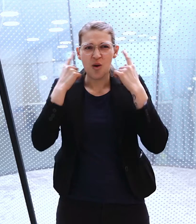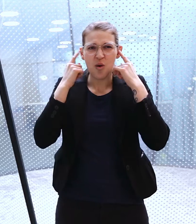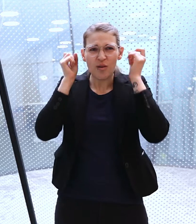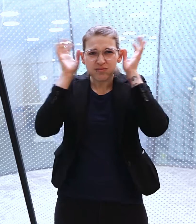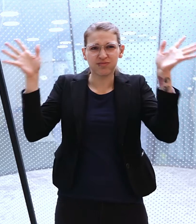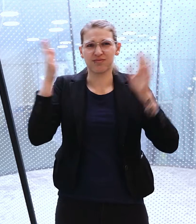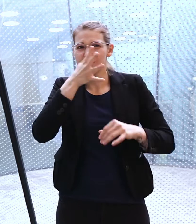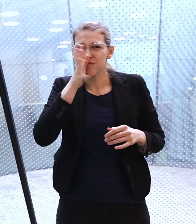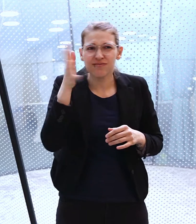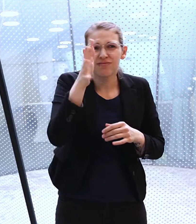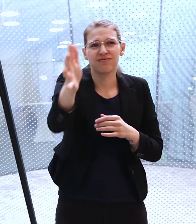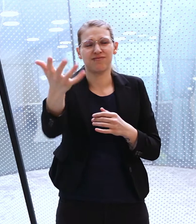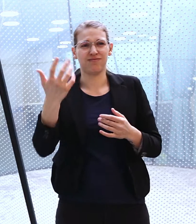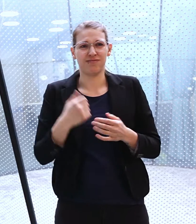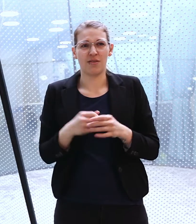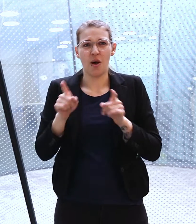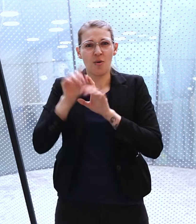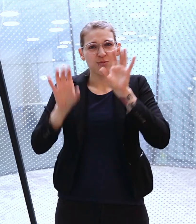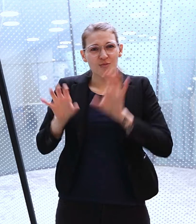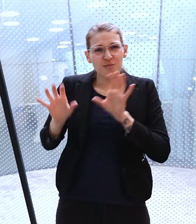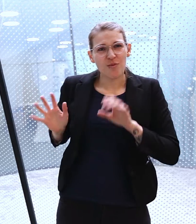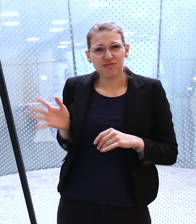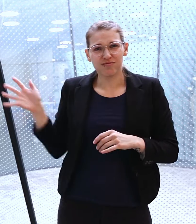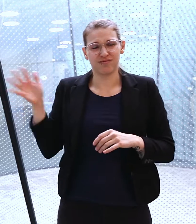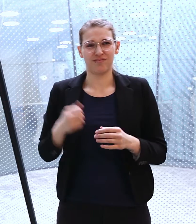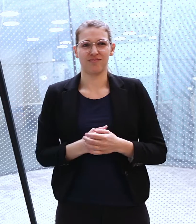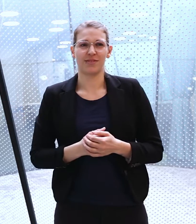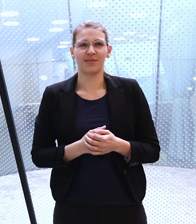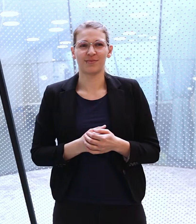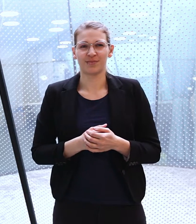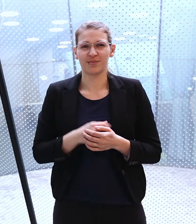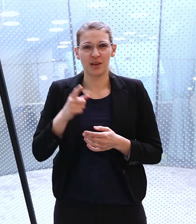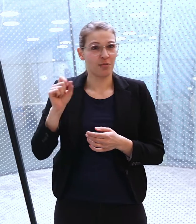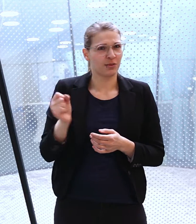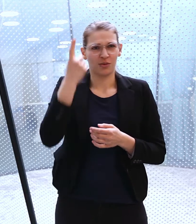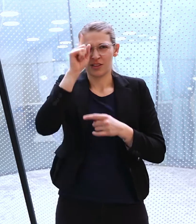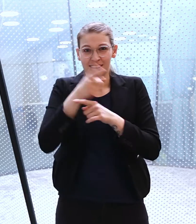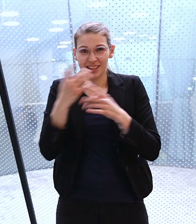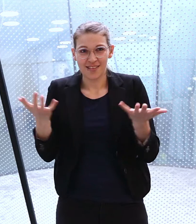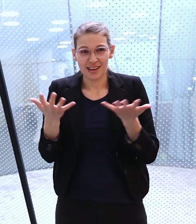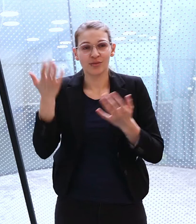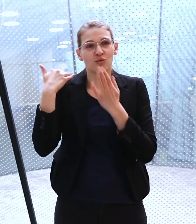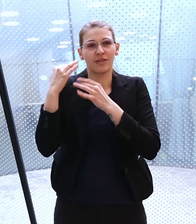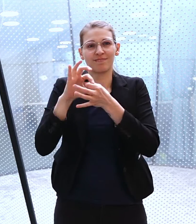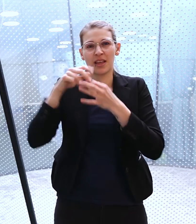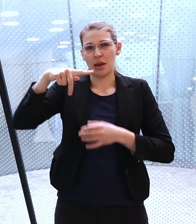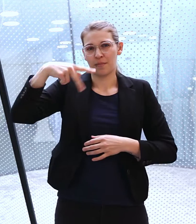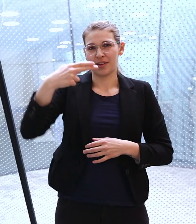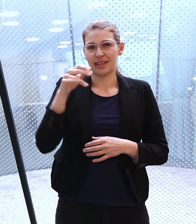Körper Feuer. Das Feuer kommt aus dem Maul, aus den Ohren und sogar aus dem Hinterteil. Dieses